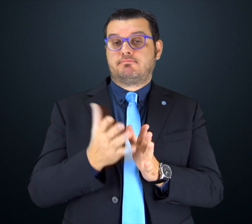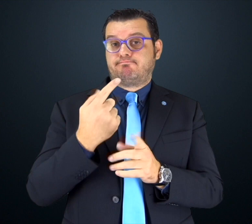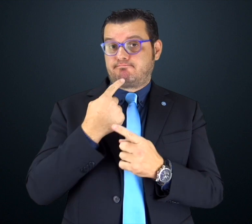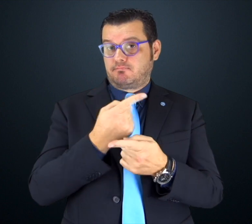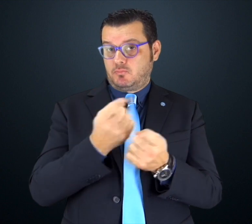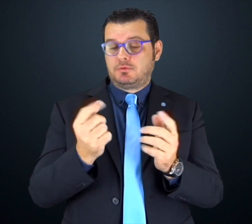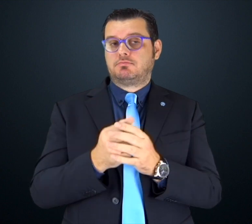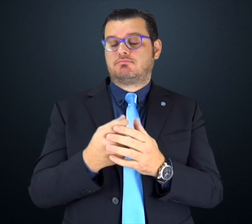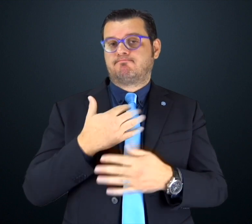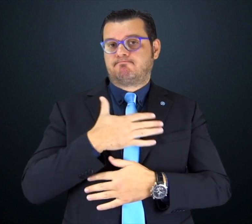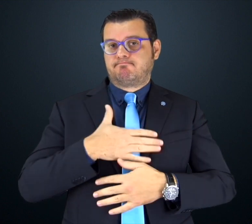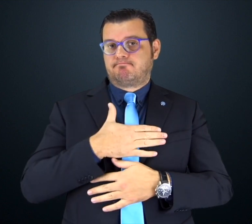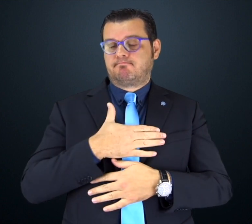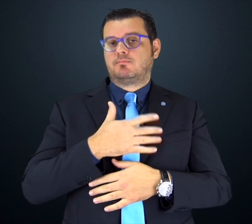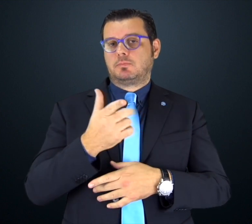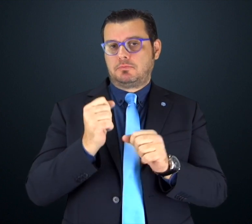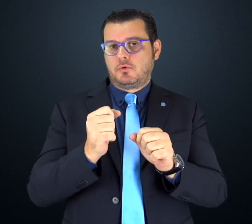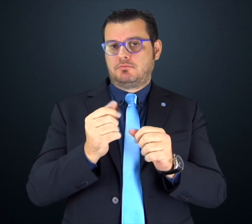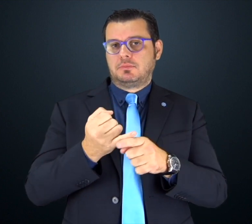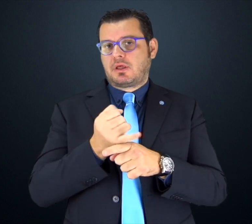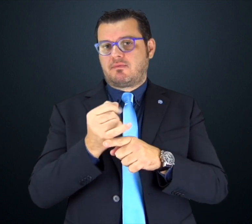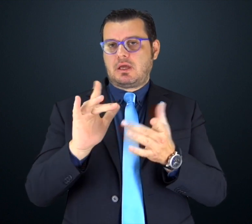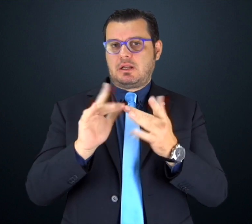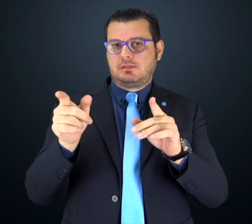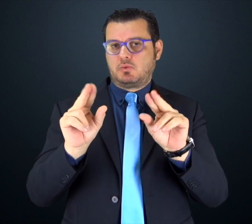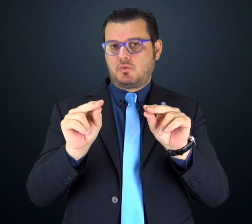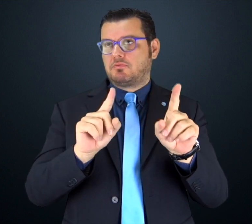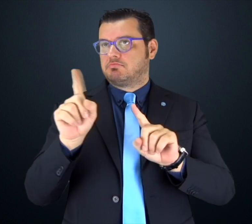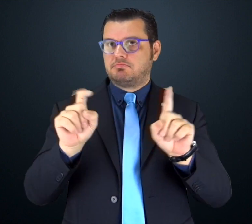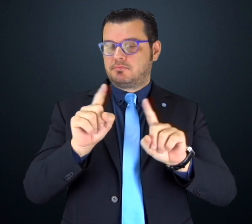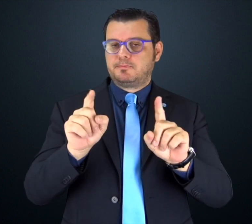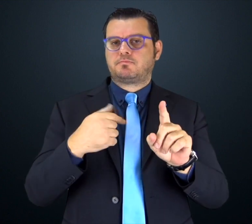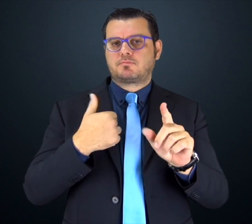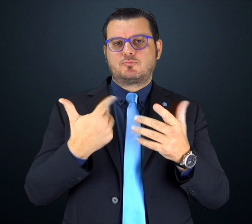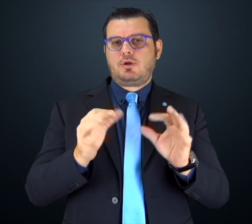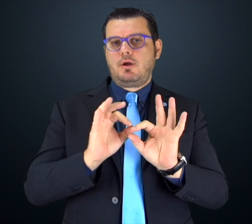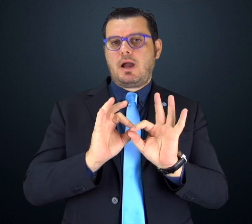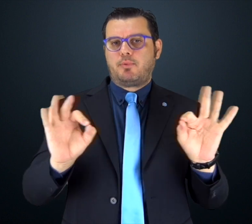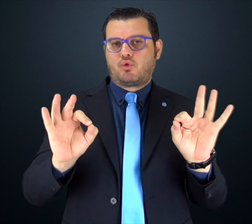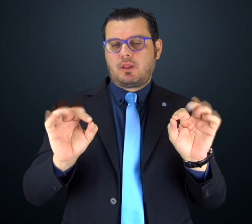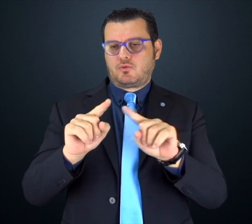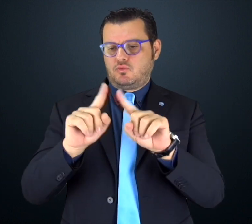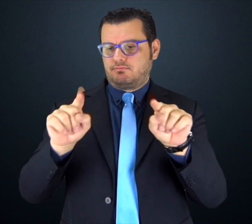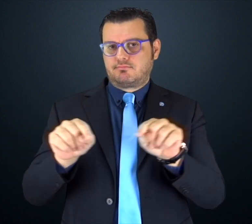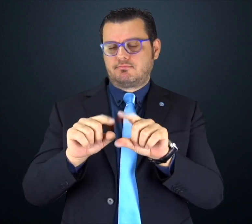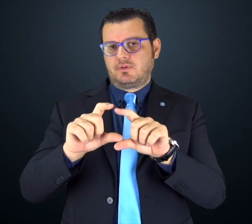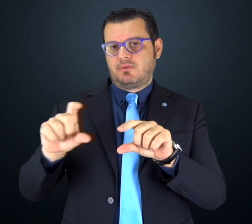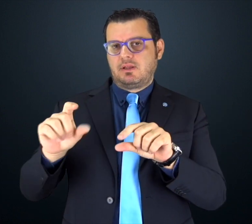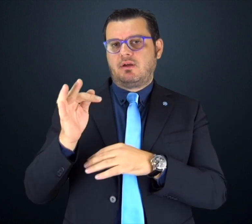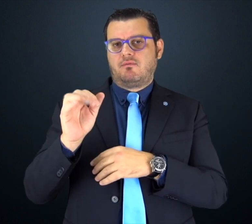e suggerimenti su come migliorare e rendere il sito rispondente alle esigenze di tutti. Siamo